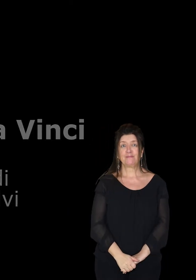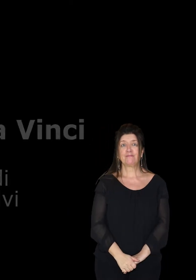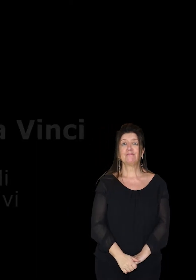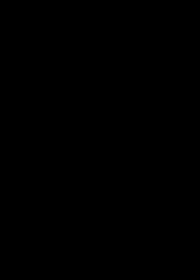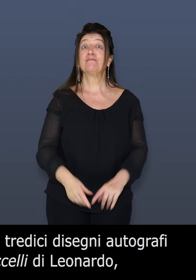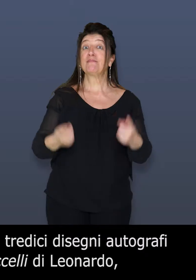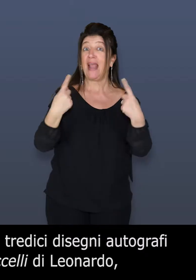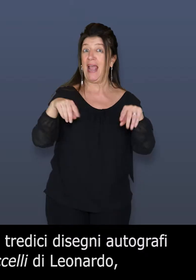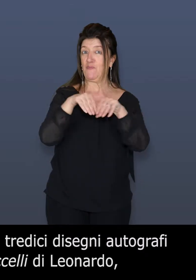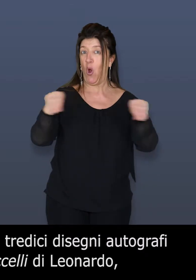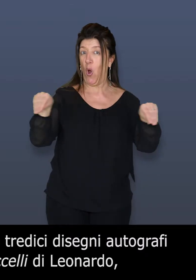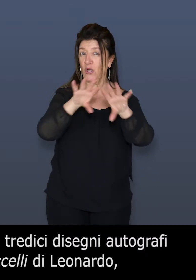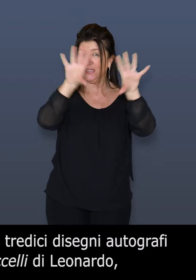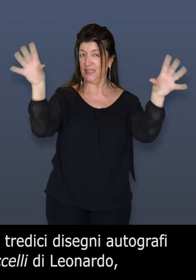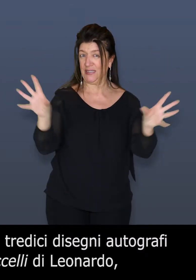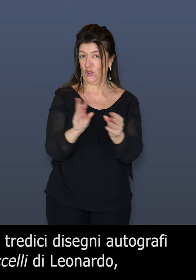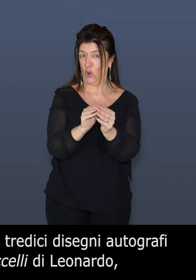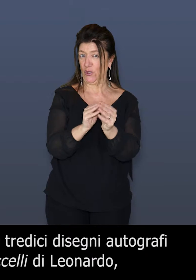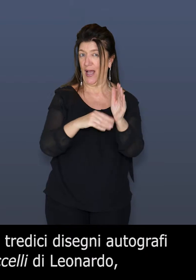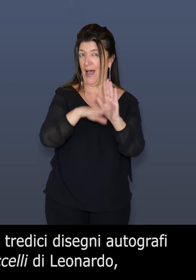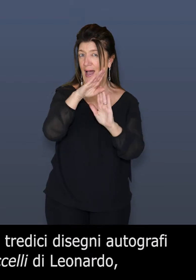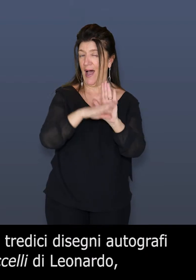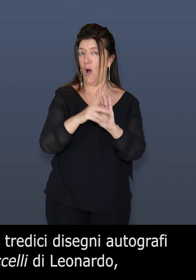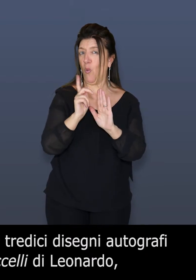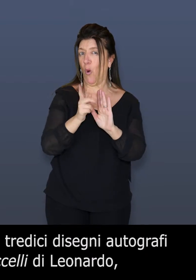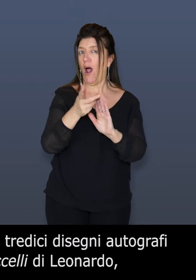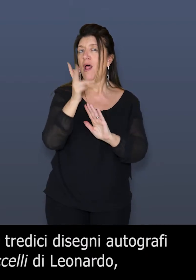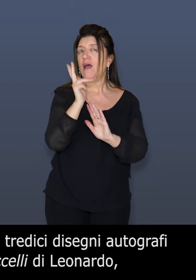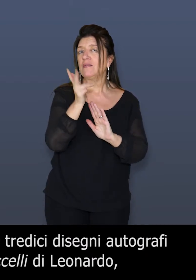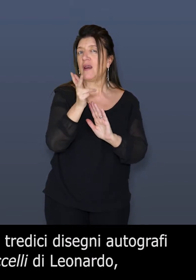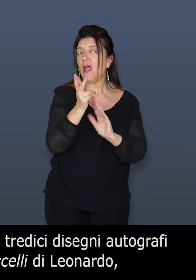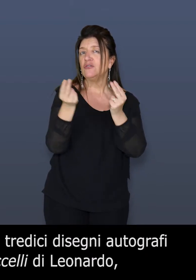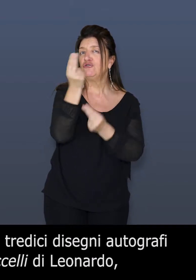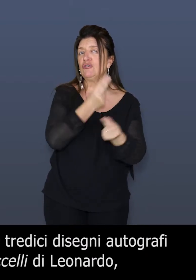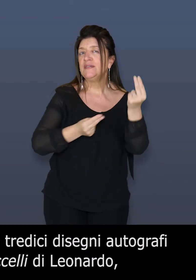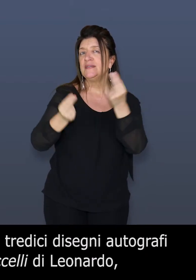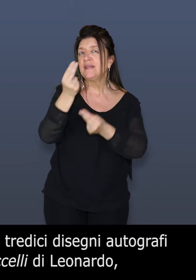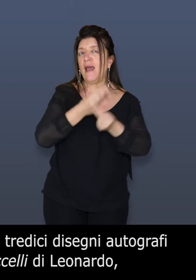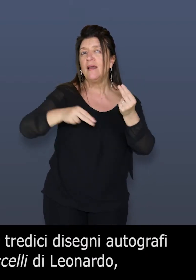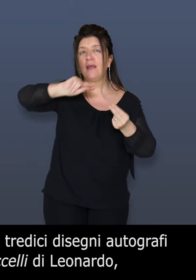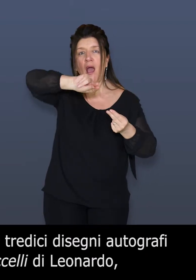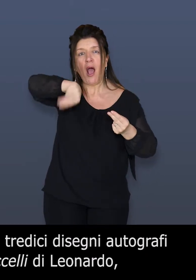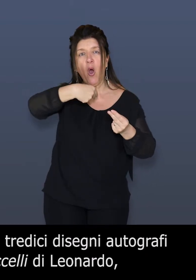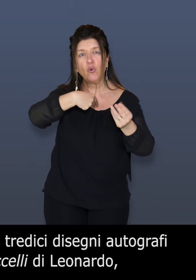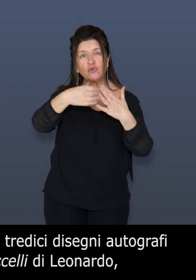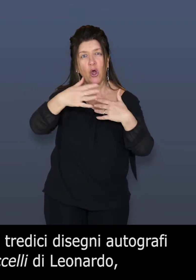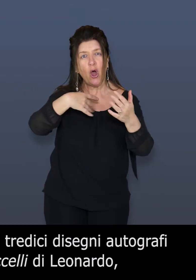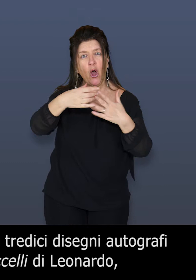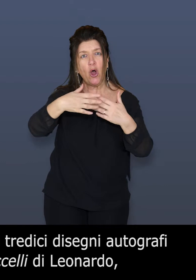Il nucleo della mostra è l'insieme dei tredici disegni e autografi e del Codice sul